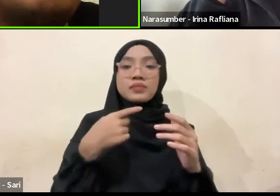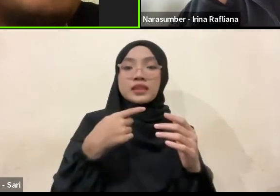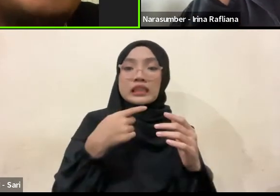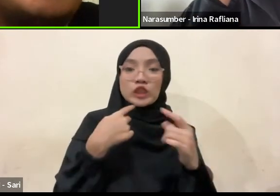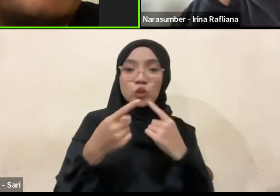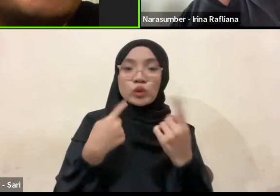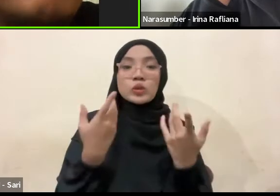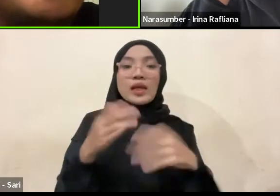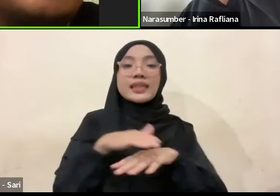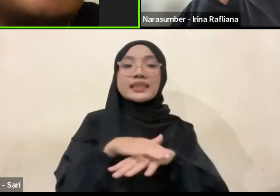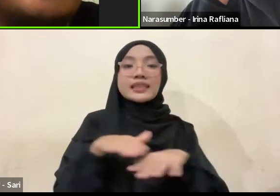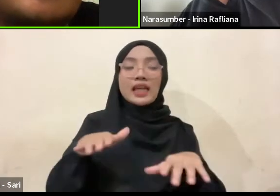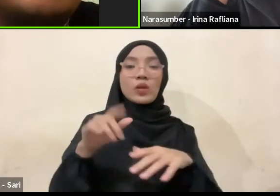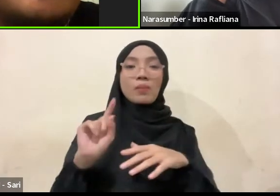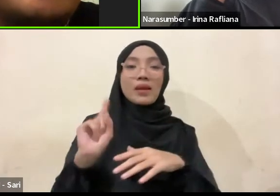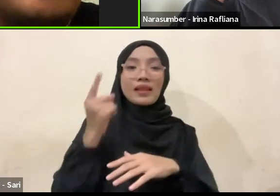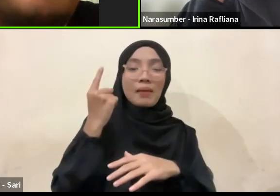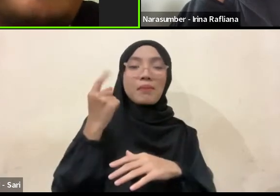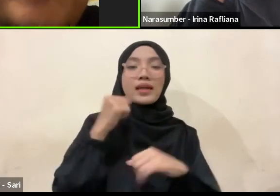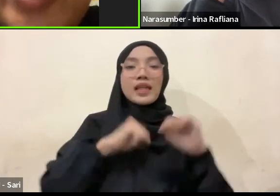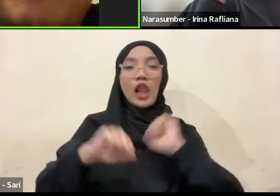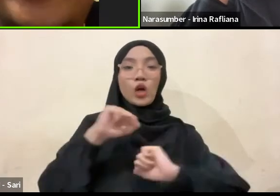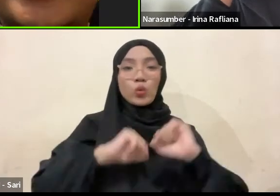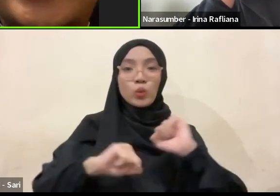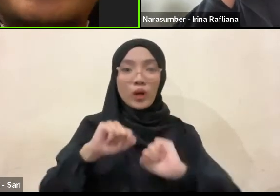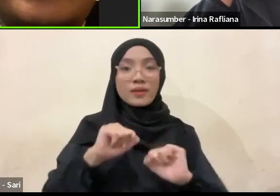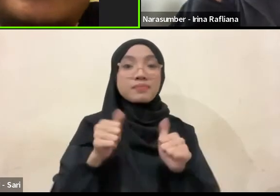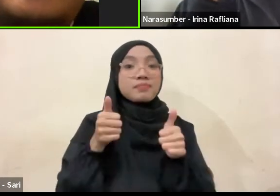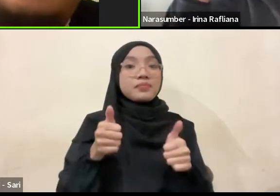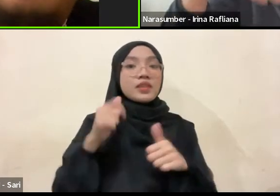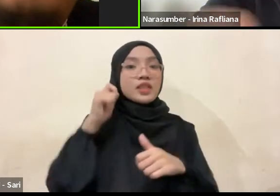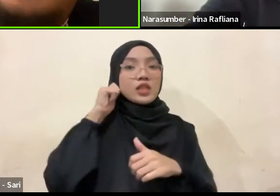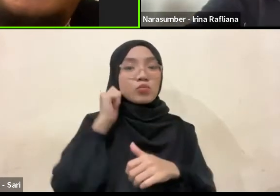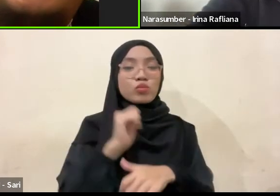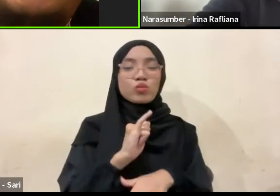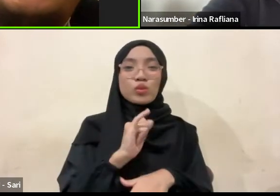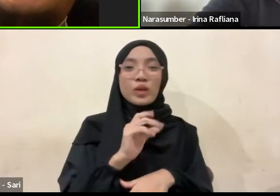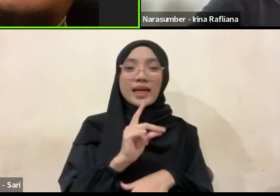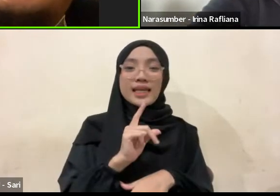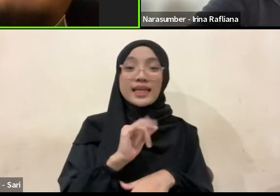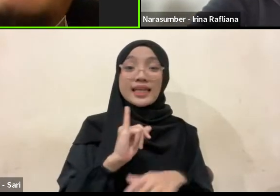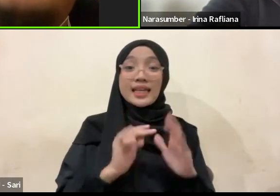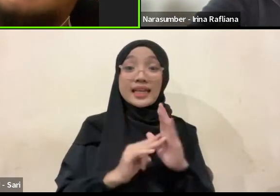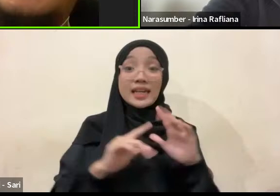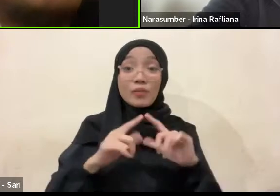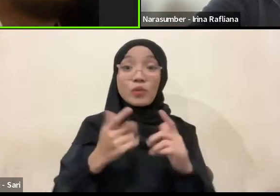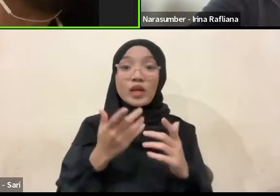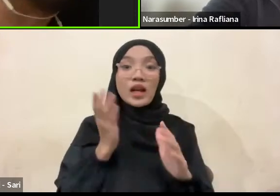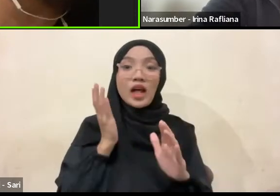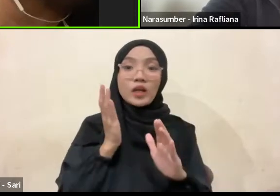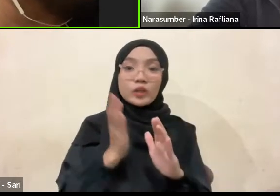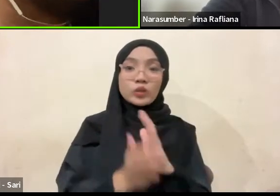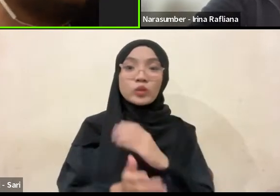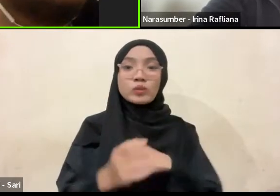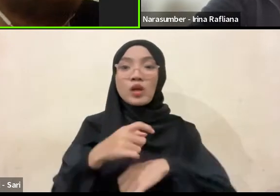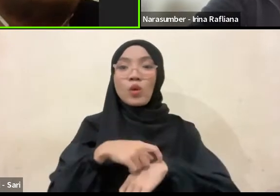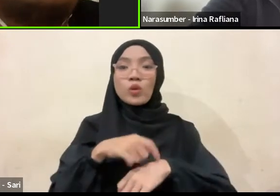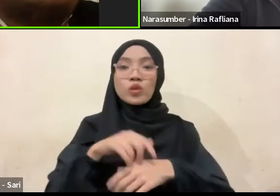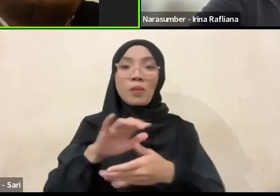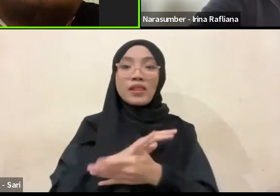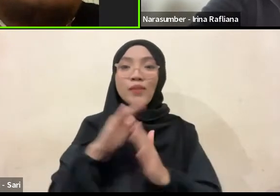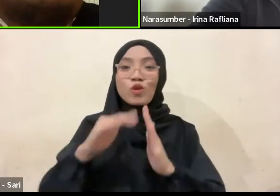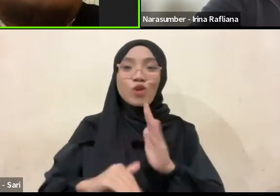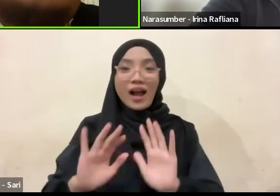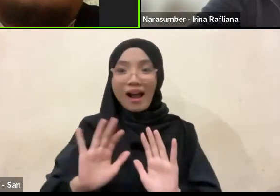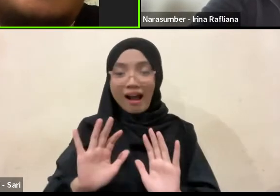sesi pertama ini selesai kita laksanakan. Baik Ibu Irina, mungkin tanpa mengurangi waktu dan kesempatan karena